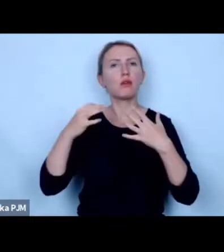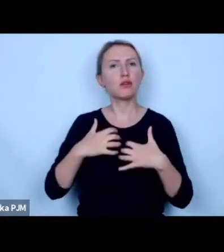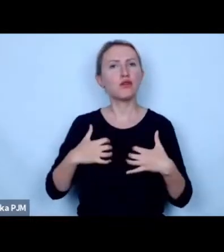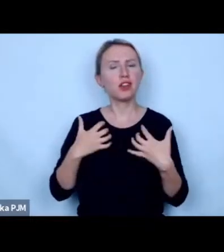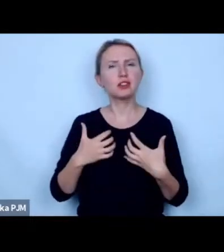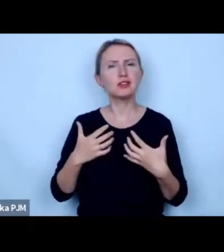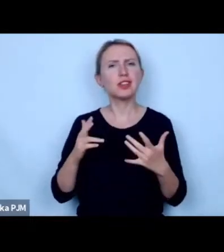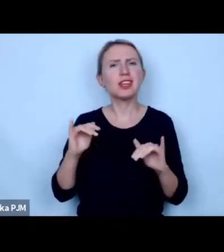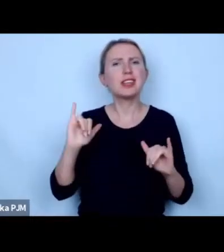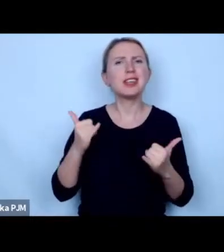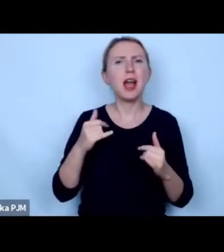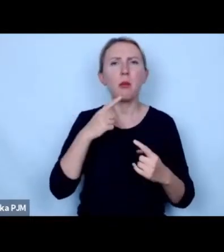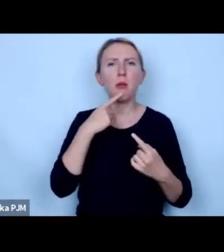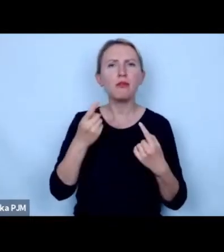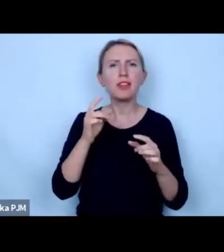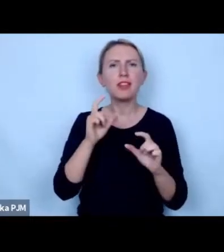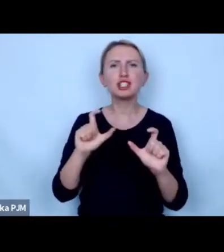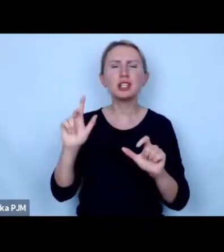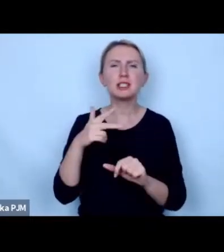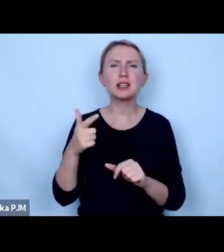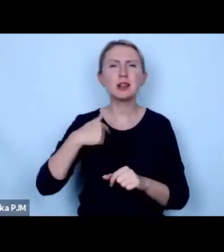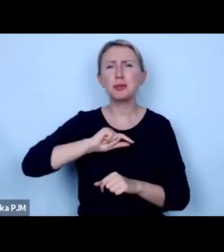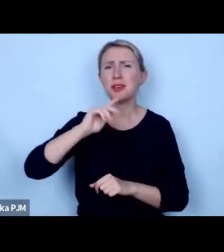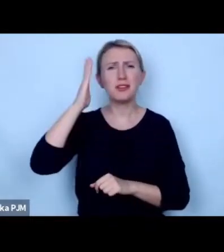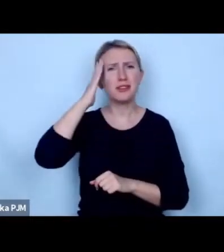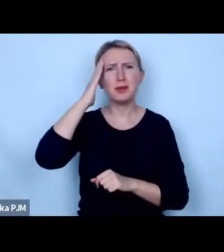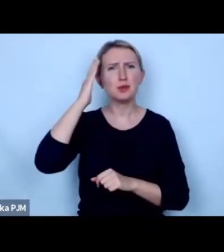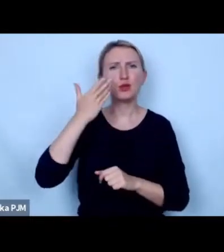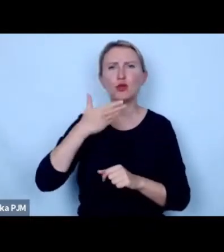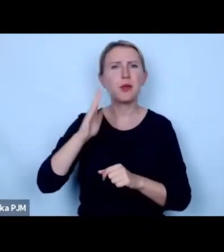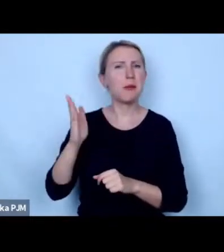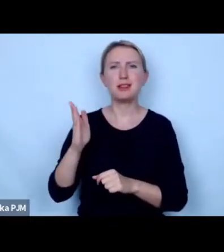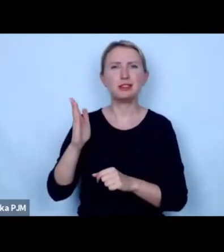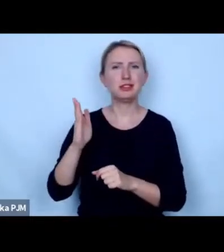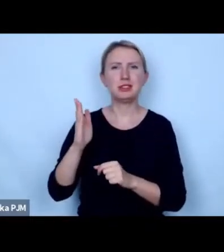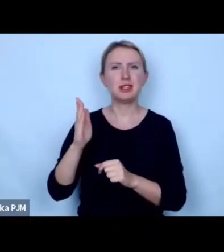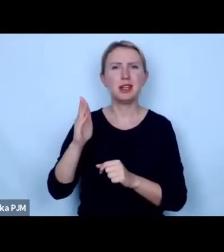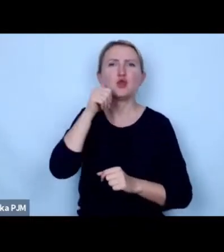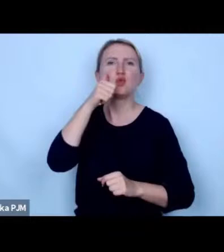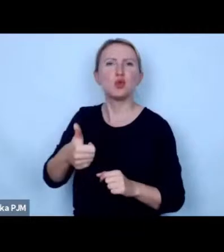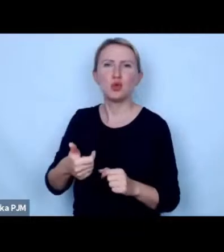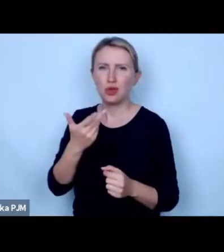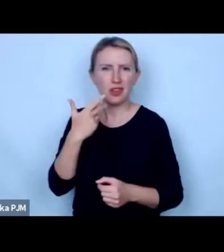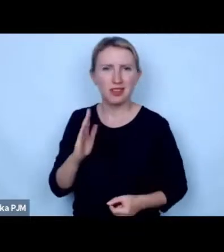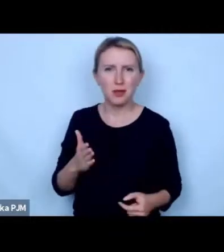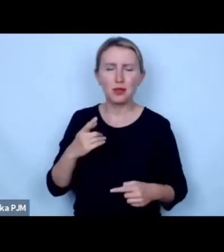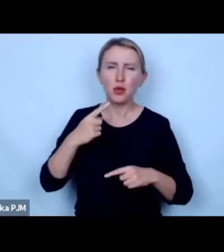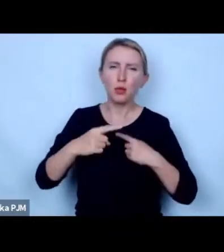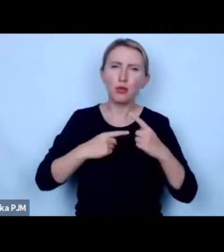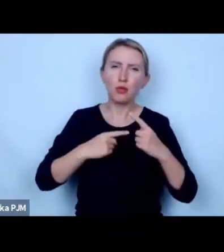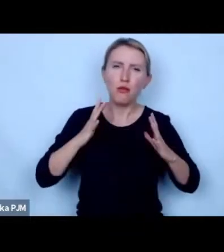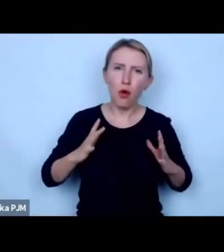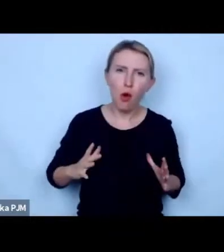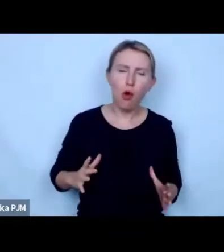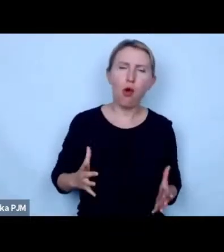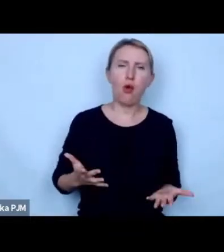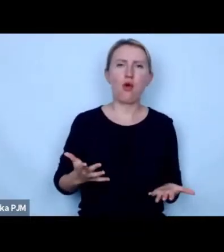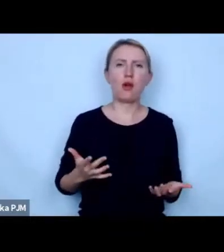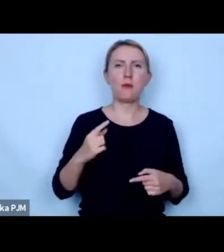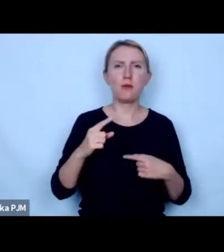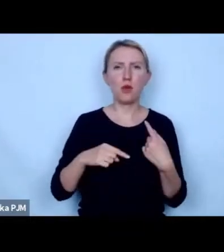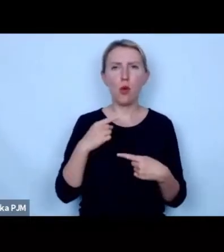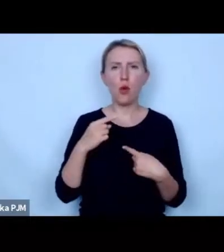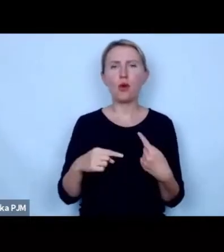jak określić ten moment dobrze wiemy że to nie nie stanie się z dnia na dzień prawda to są procesy powolne to są procesy które